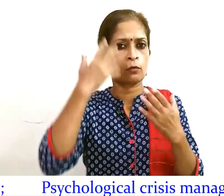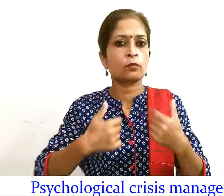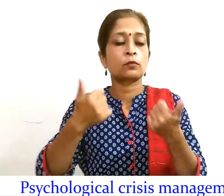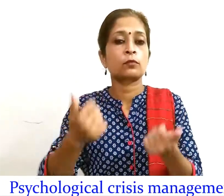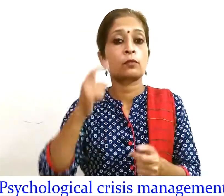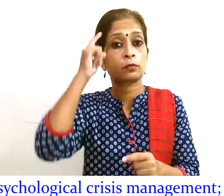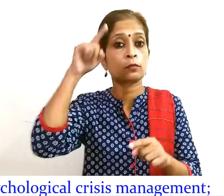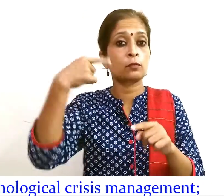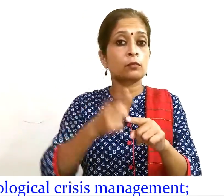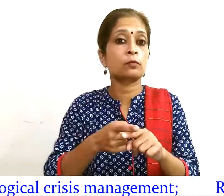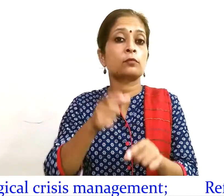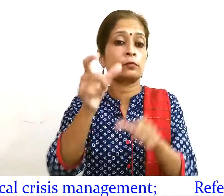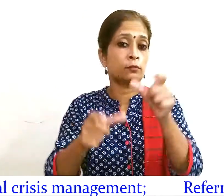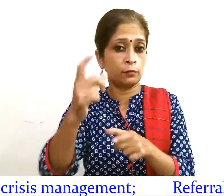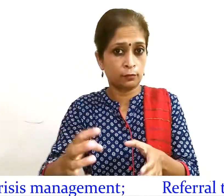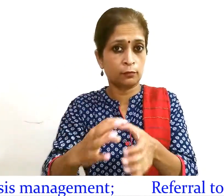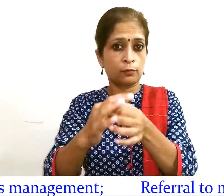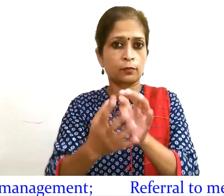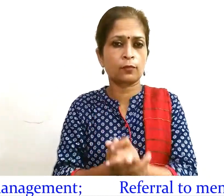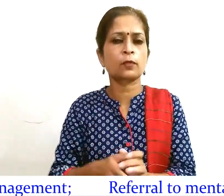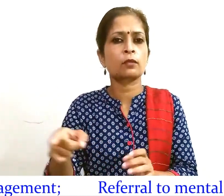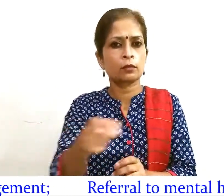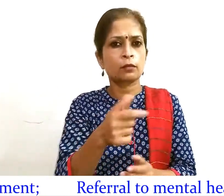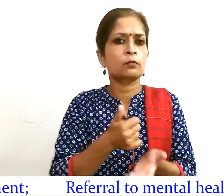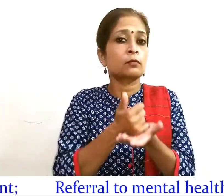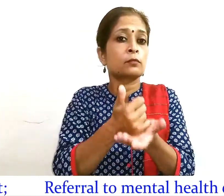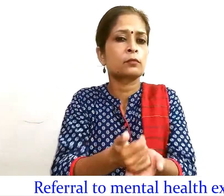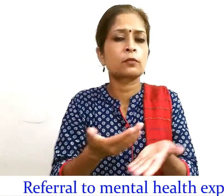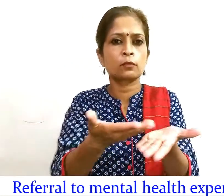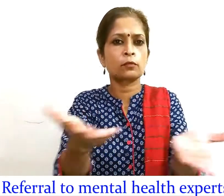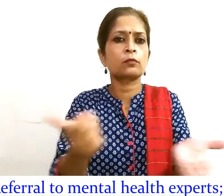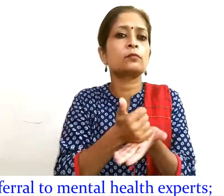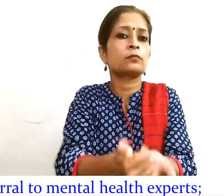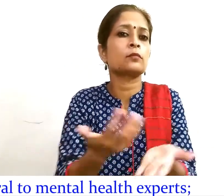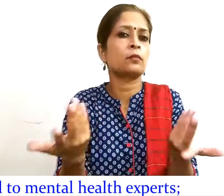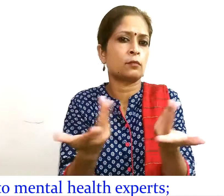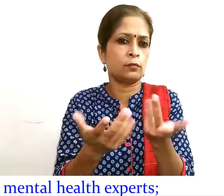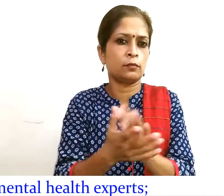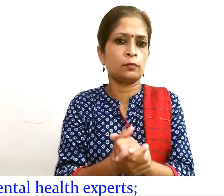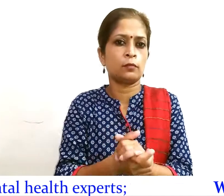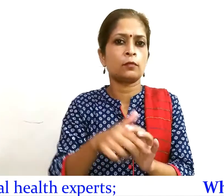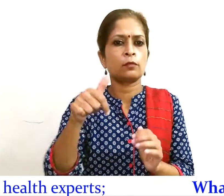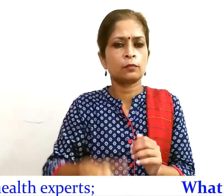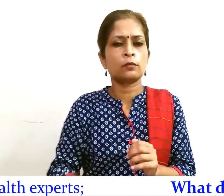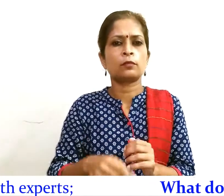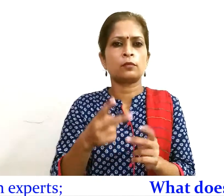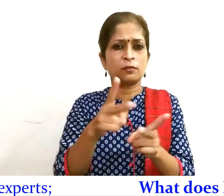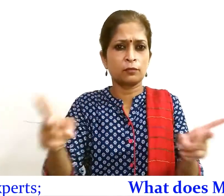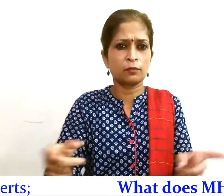स्वास्थे विशेशक्यों के पास रेफर ये हेल्प लाइन क्या प्रदान करती है? निमनलिखित मानसिक